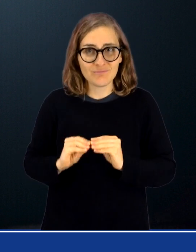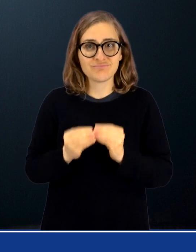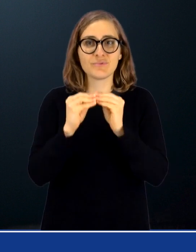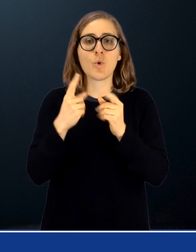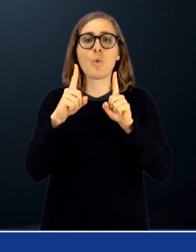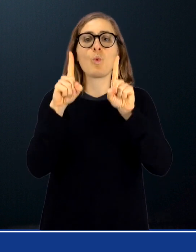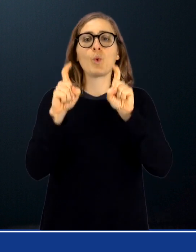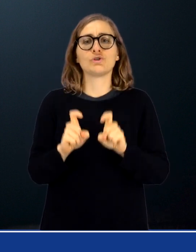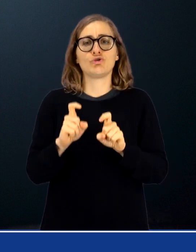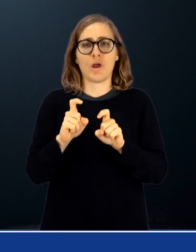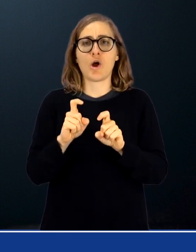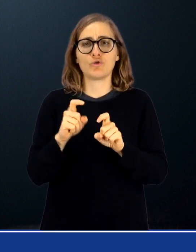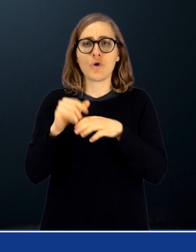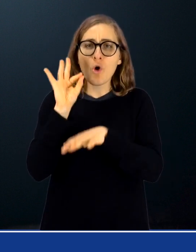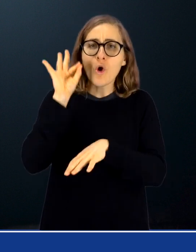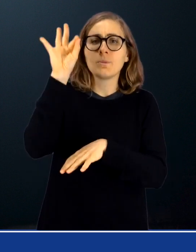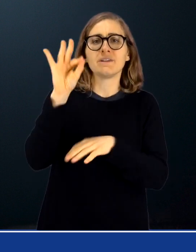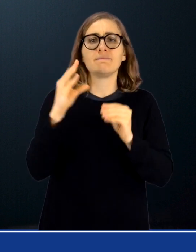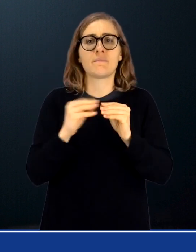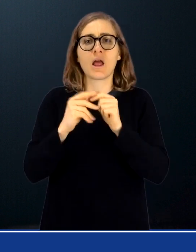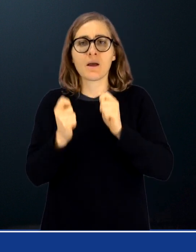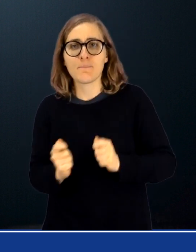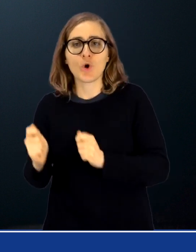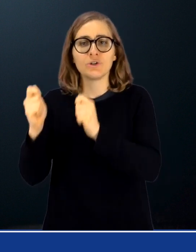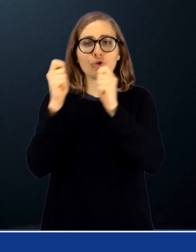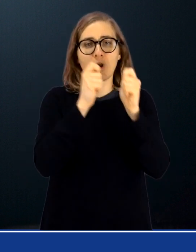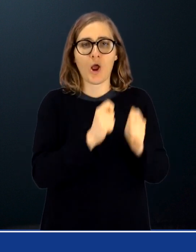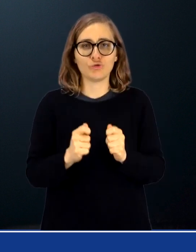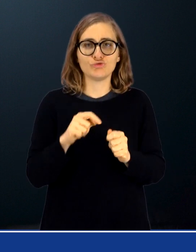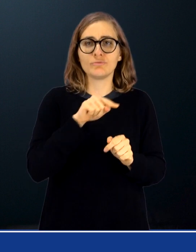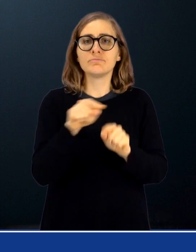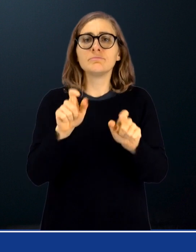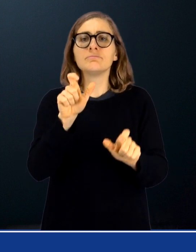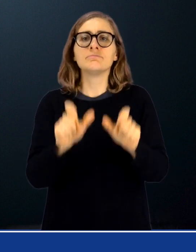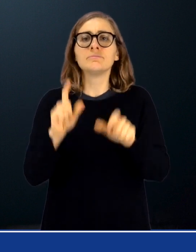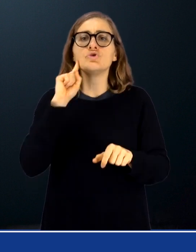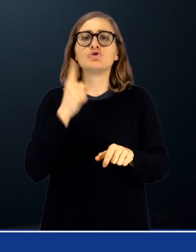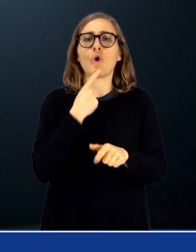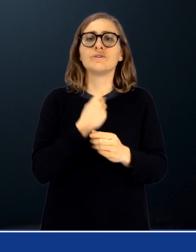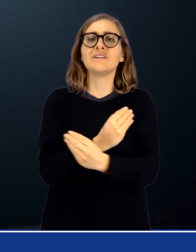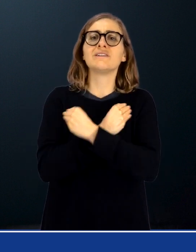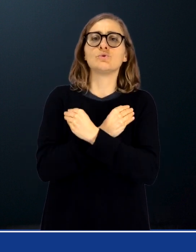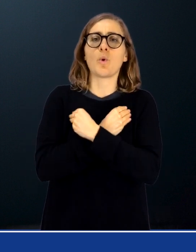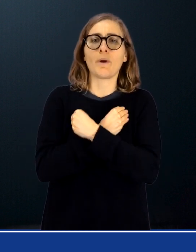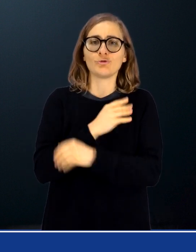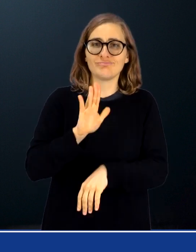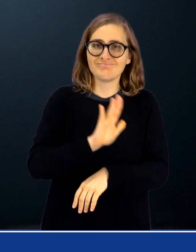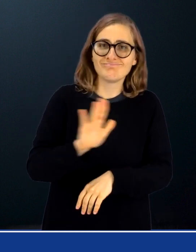un questionario Al fine di realizzare un monitoraggio sulle potenzialità, competenze e situazione lavorativa